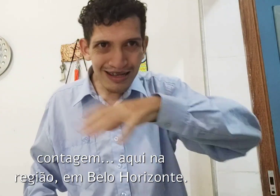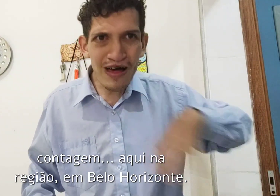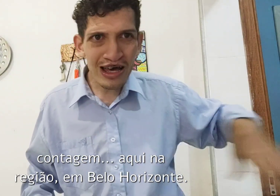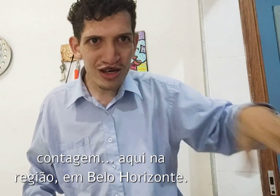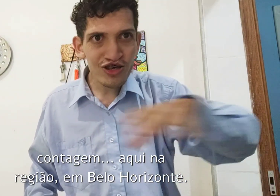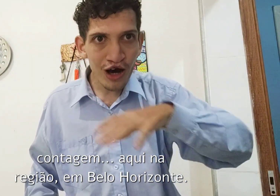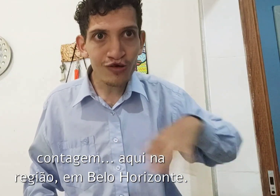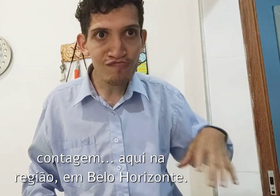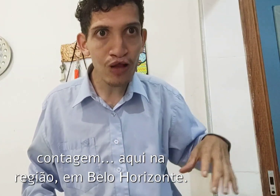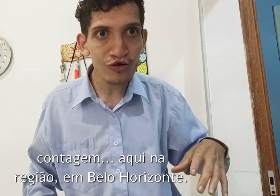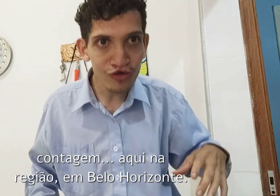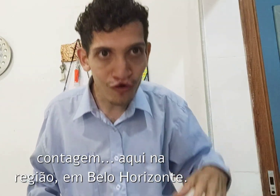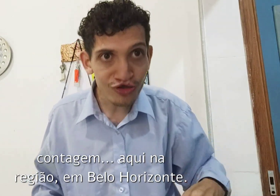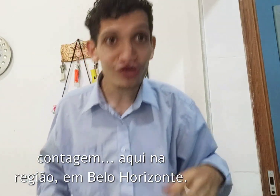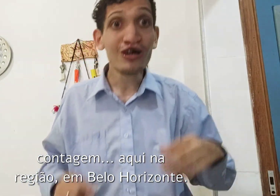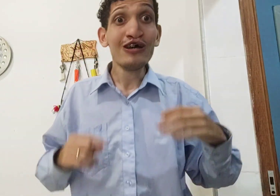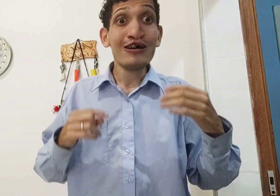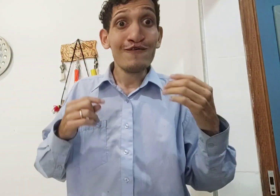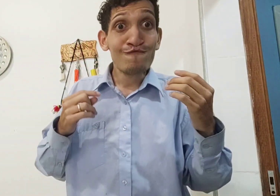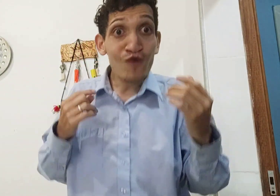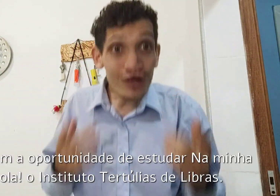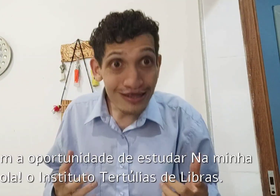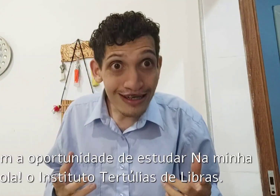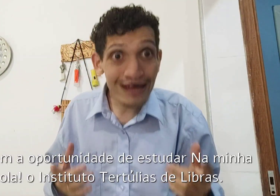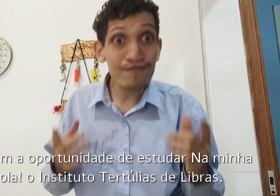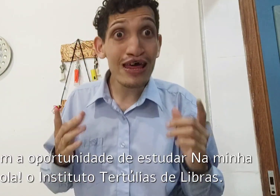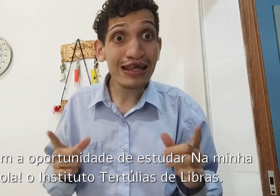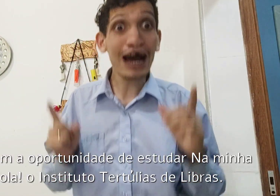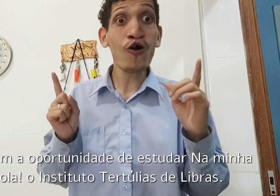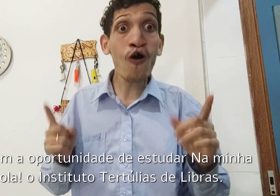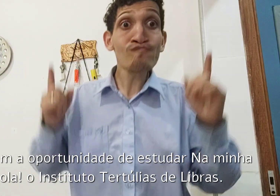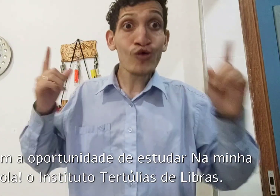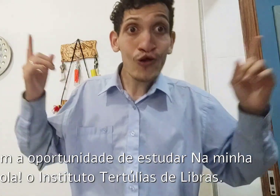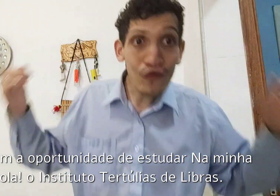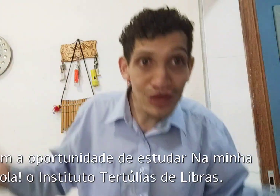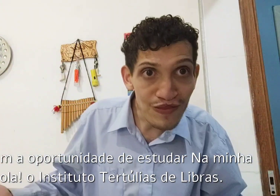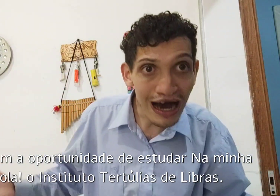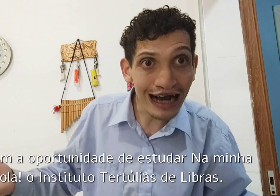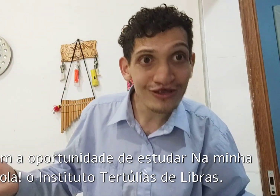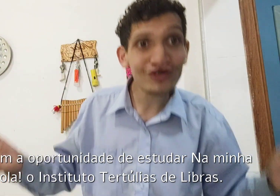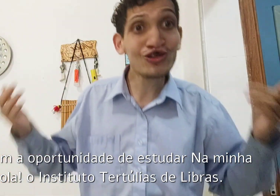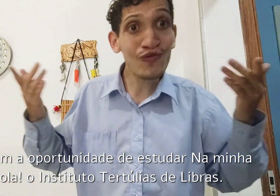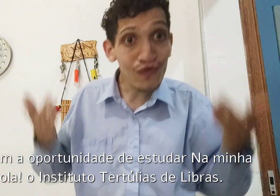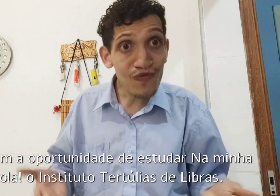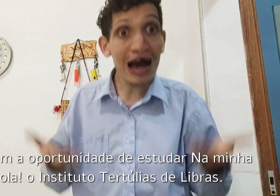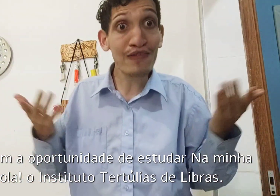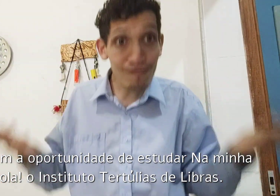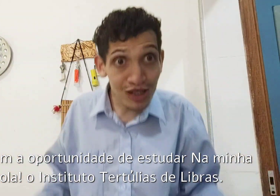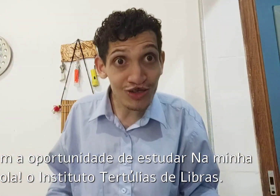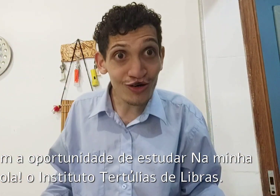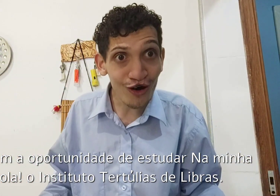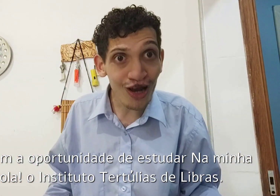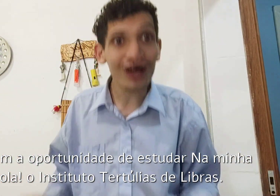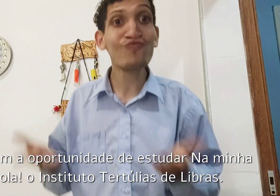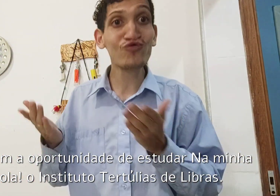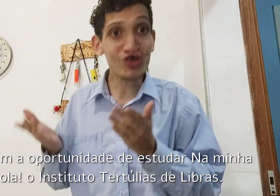aqui na região de Belo Horizonte, você tem a oportunidade de estudar na minha escola, no